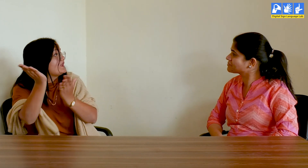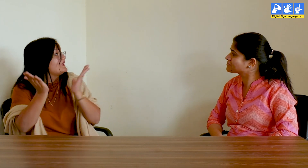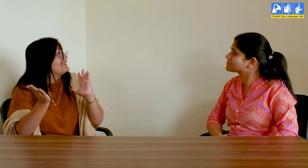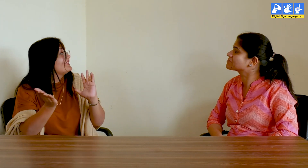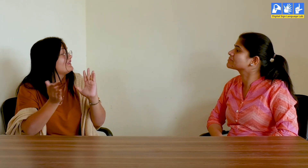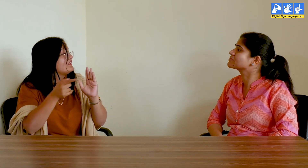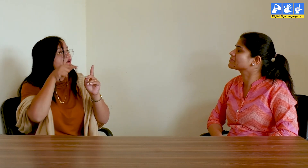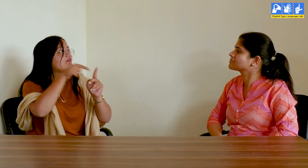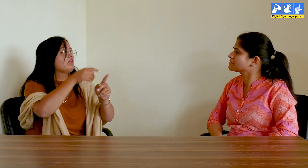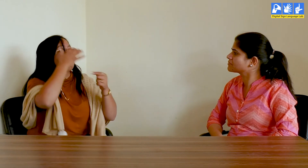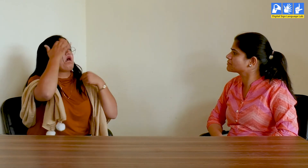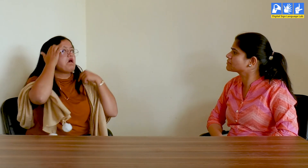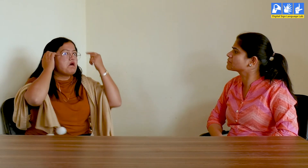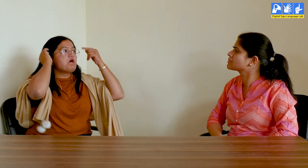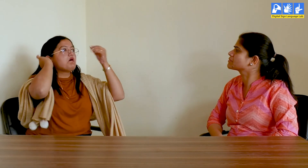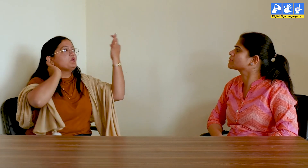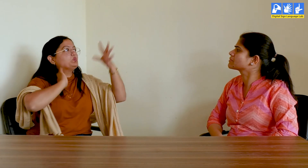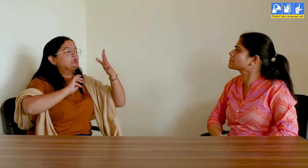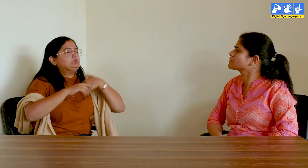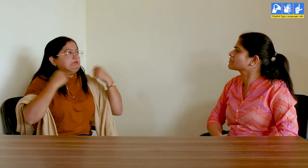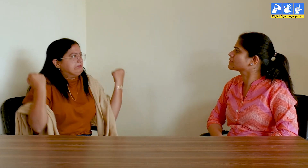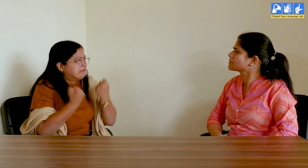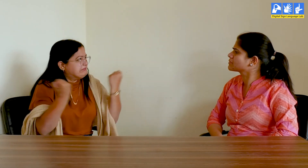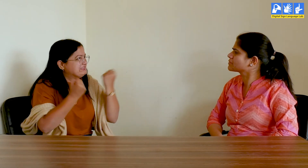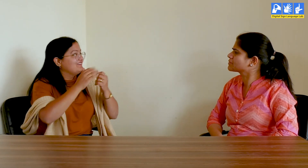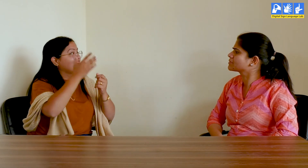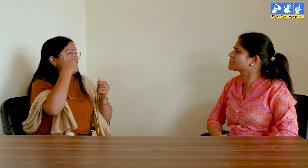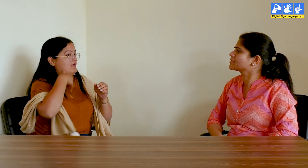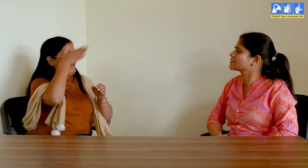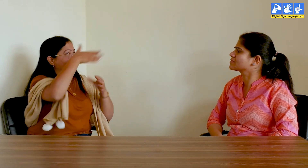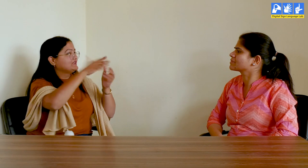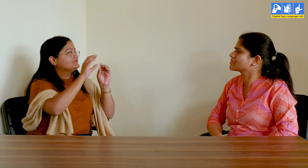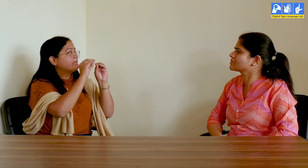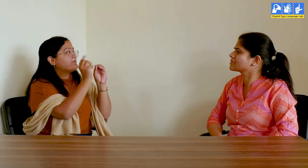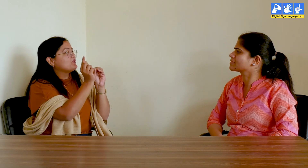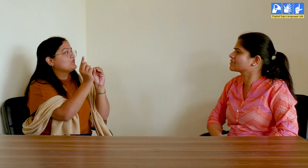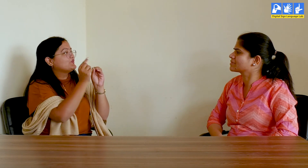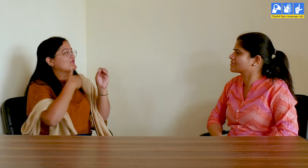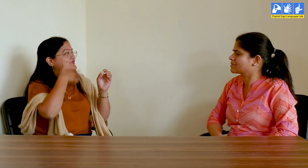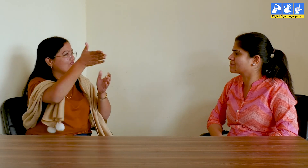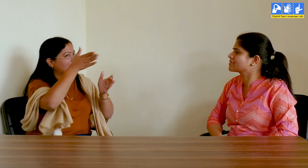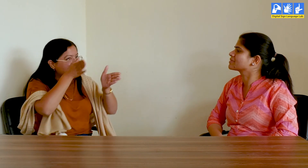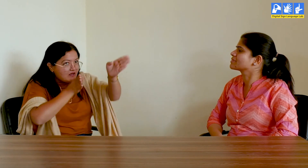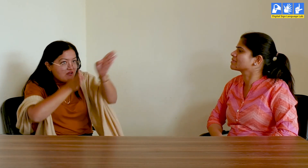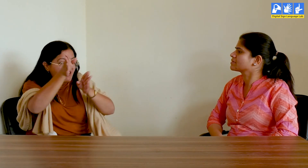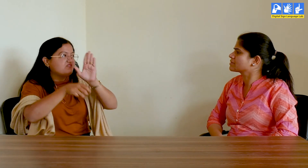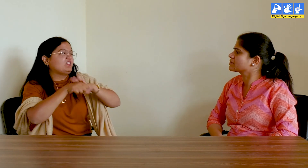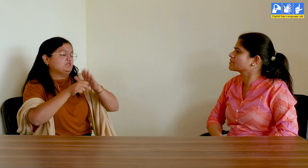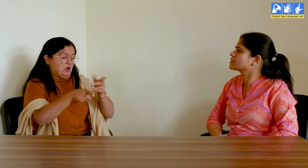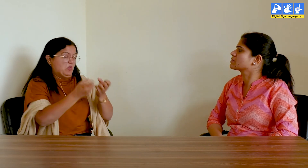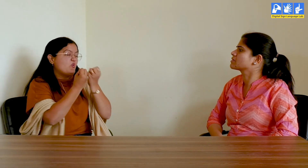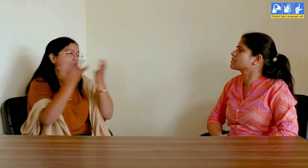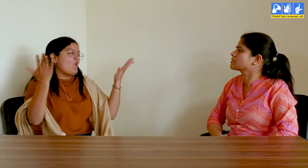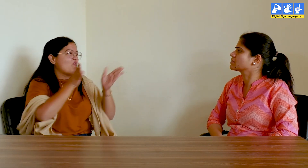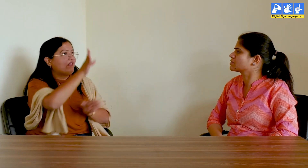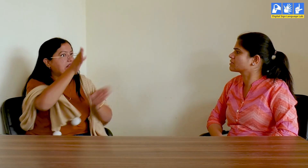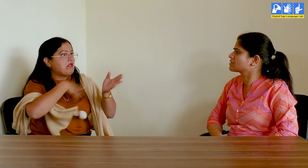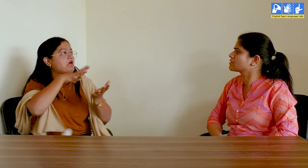किया जो कि एक नया तरीका था तो ऐसे ही मैं कोशिश करती रही और बुरानपूर MP और भी बहुत सारे